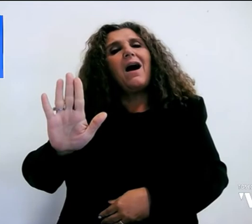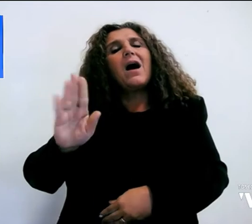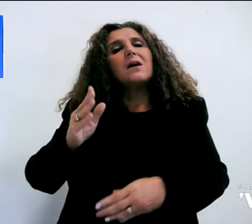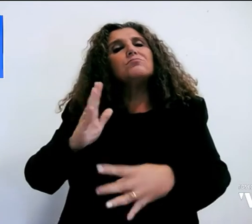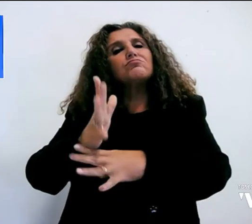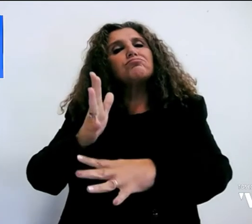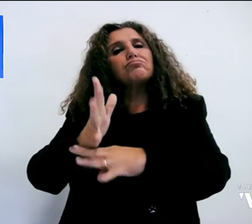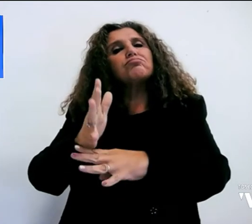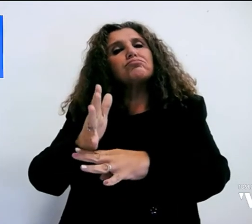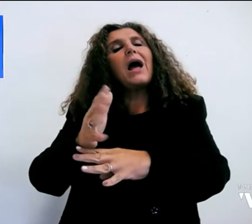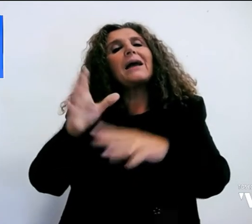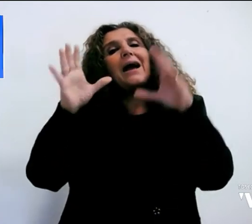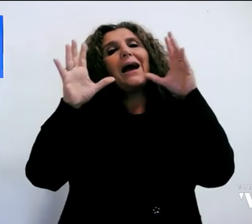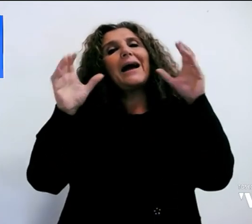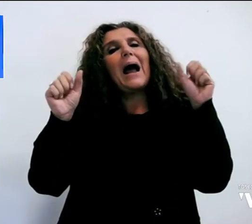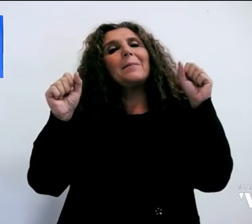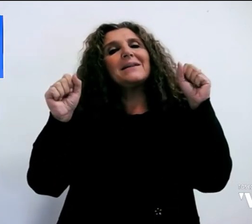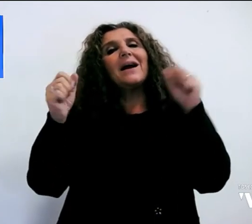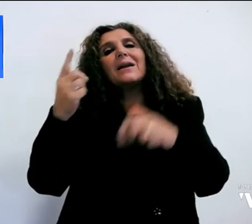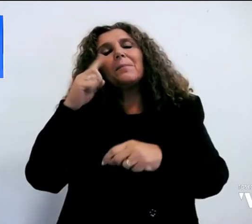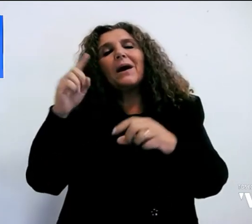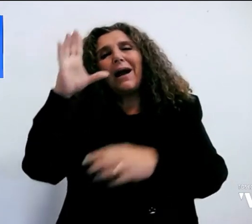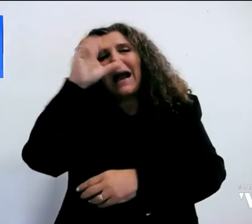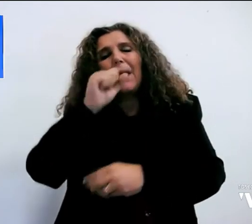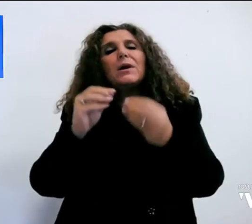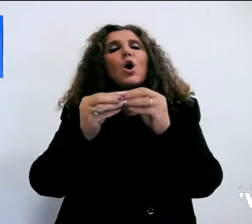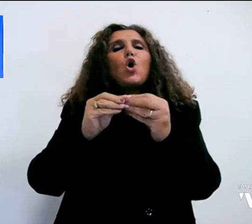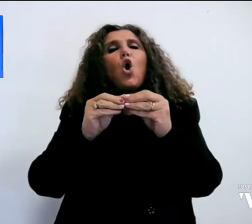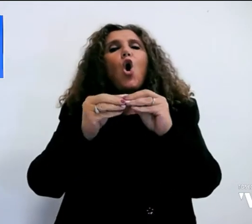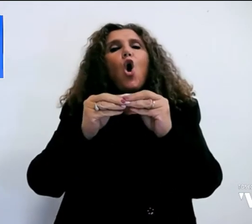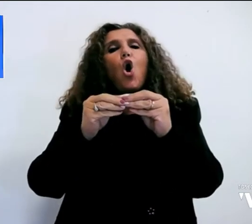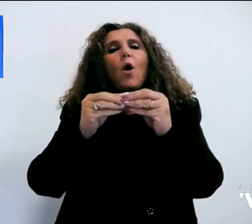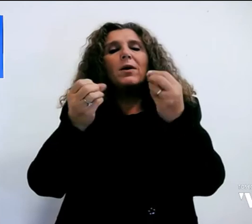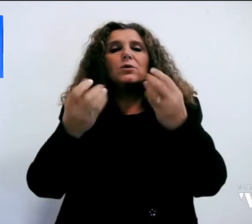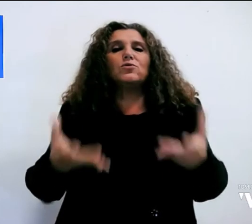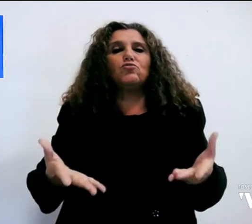anche i carabinieri per ricostruire la dinamica dei fatti.